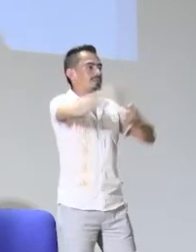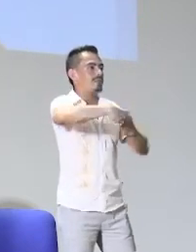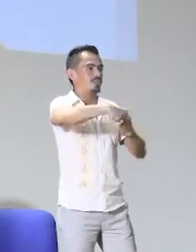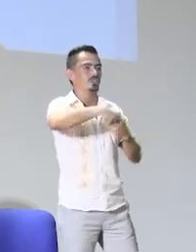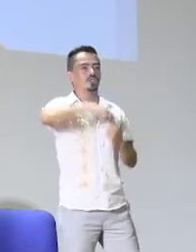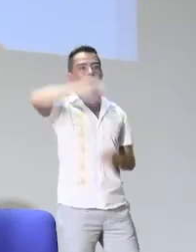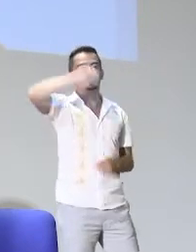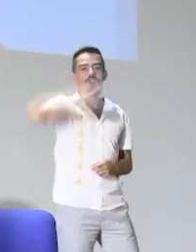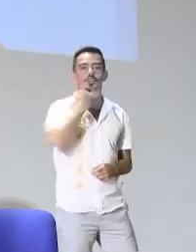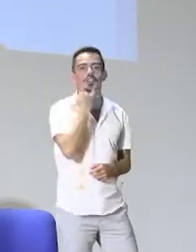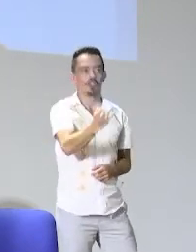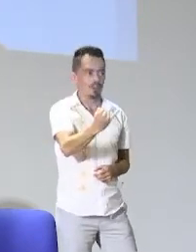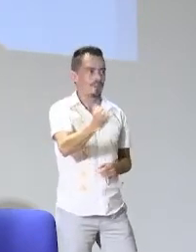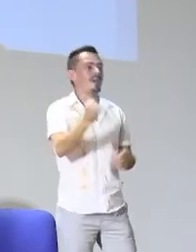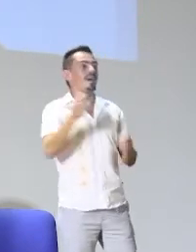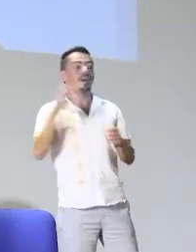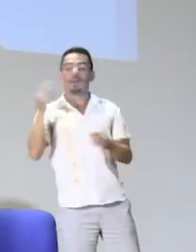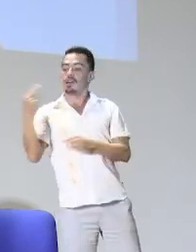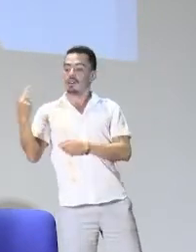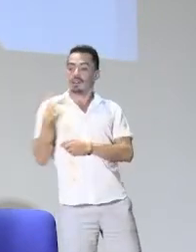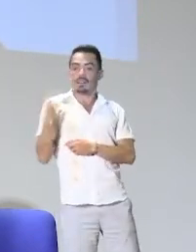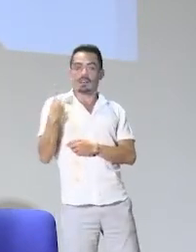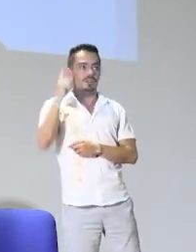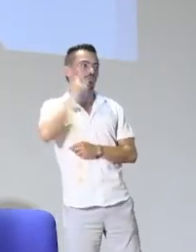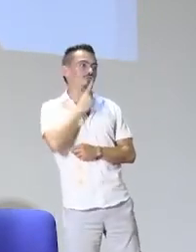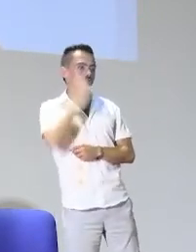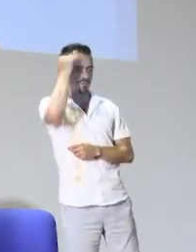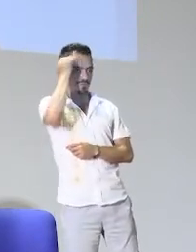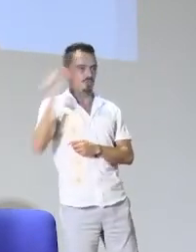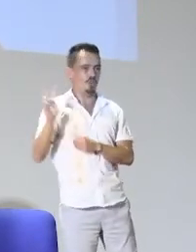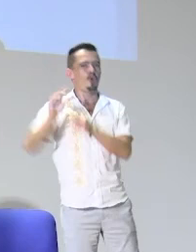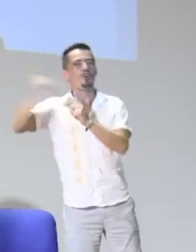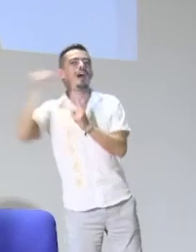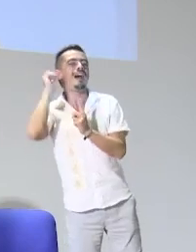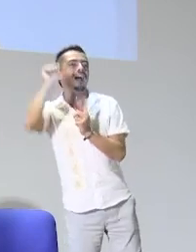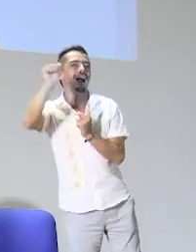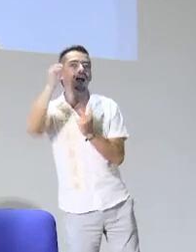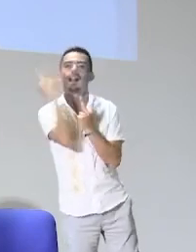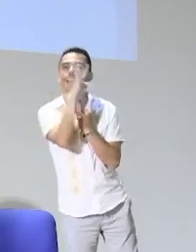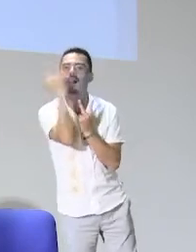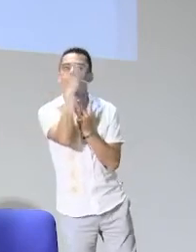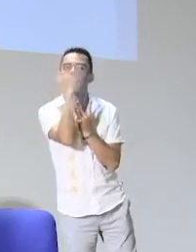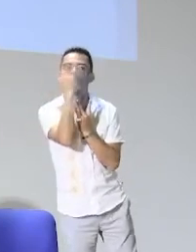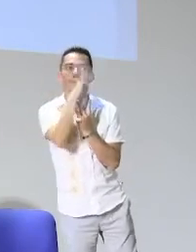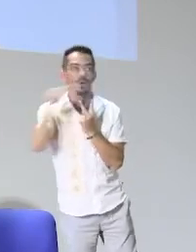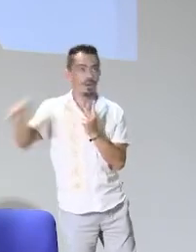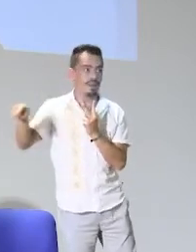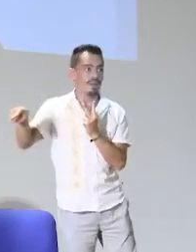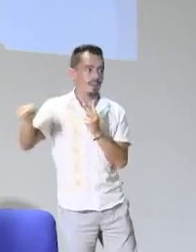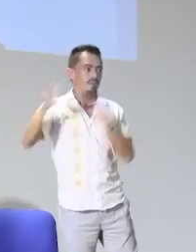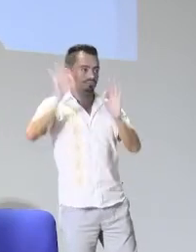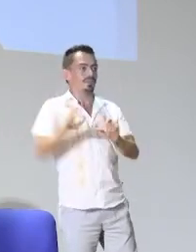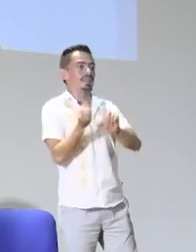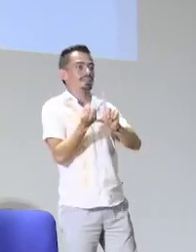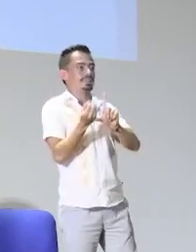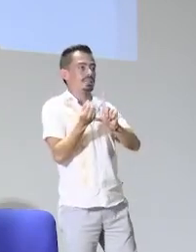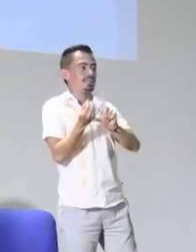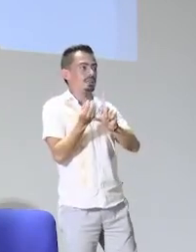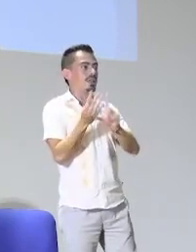pasado hicimos una divulgación de un libro en segunda lengua, ¿sí? del cual trabajamos con